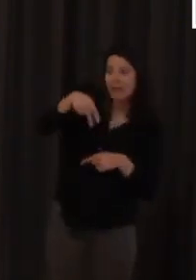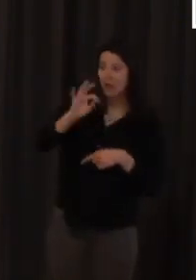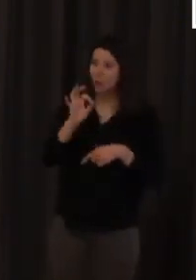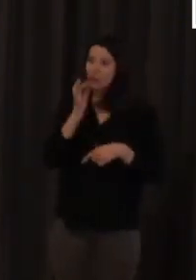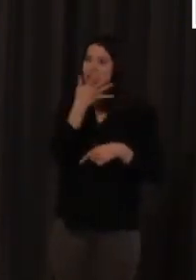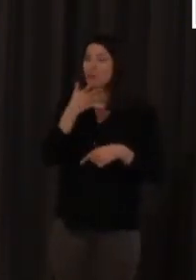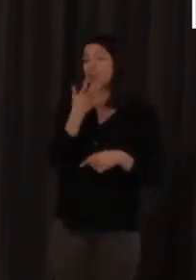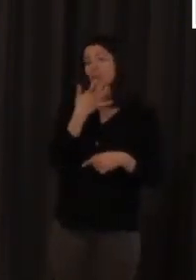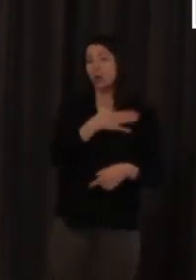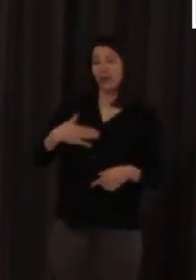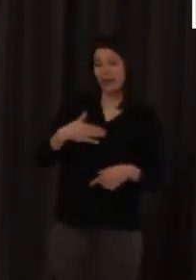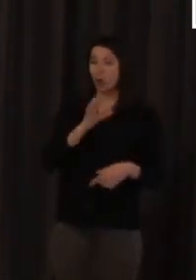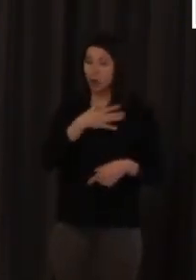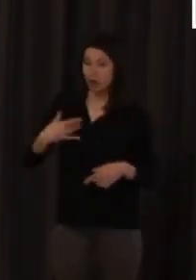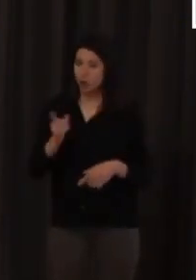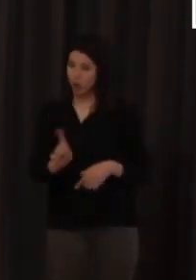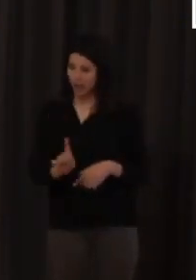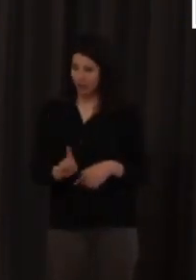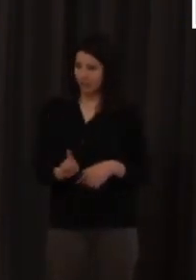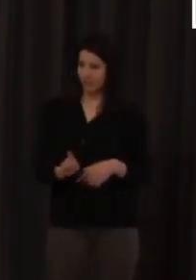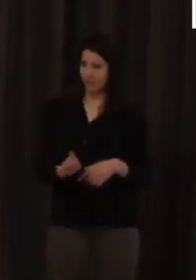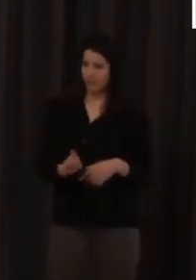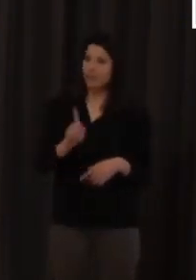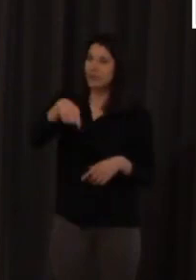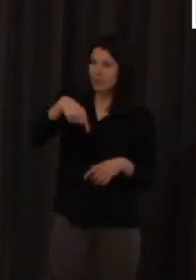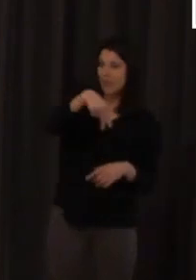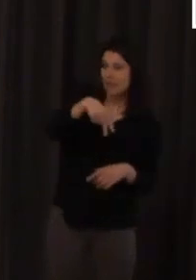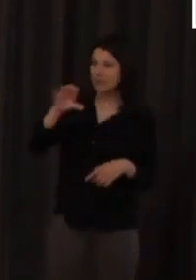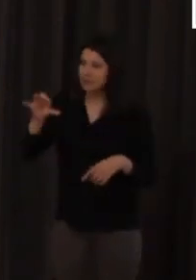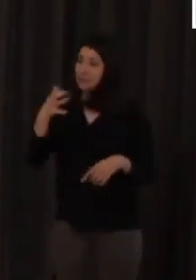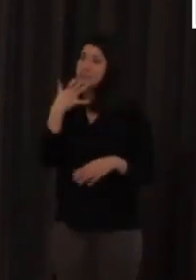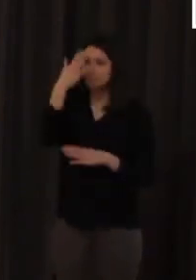ejemplo o no querer que incluye simultáneamente el movimiento de la cabeza